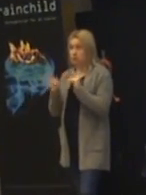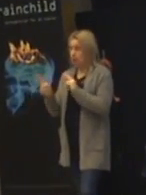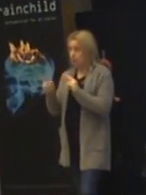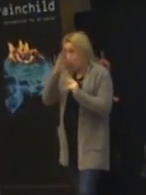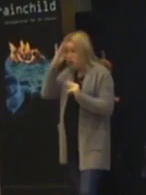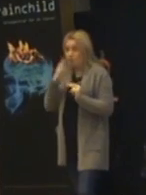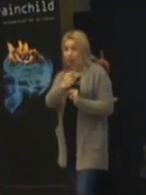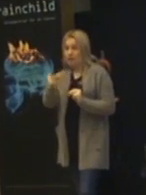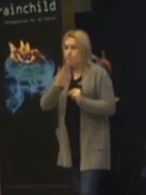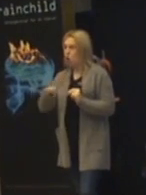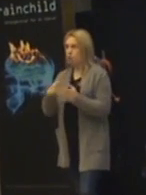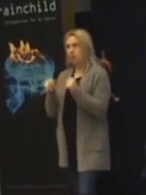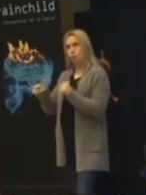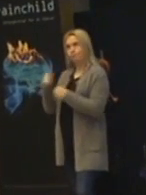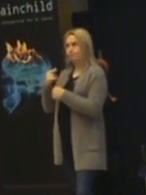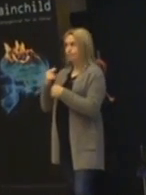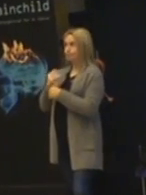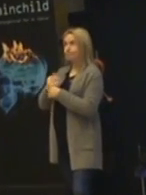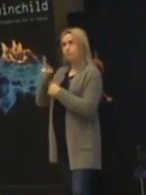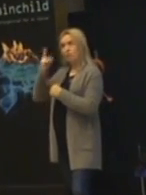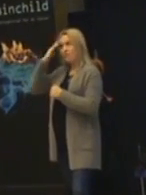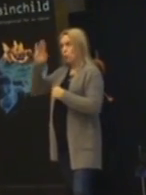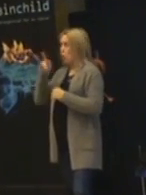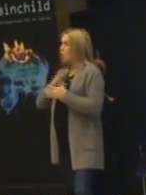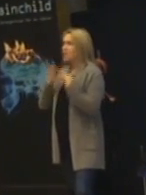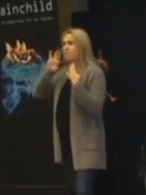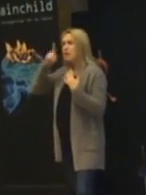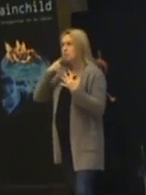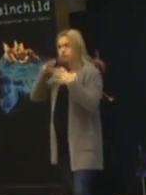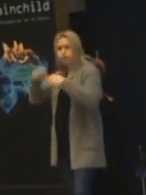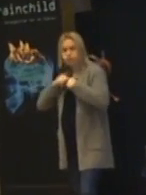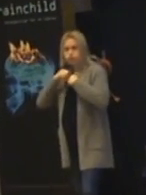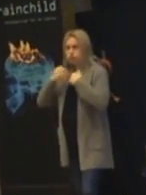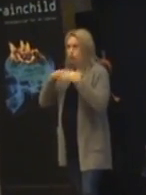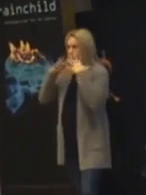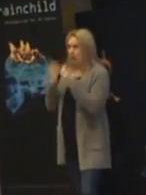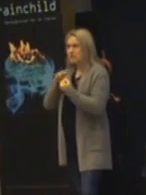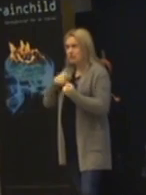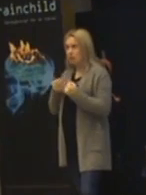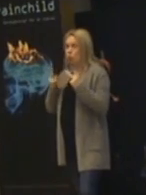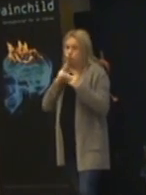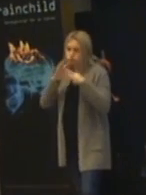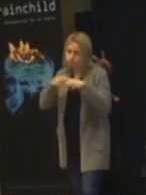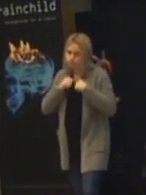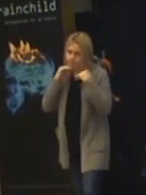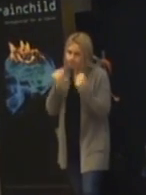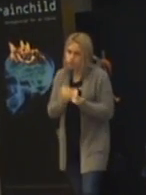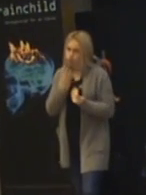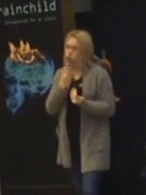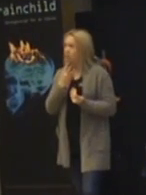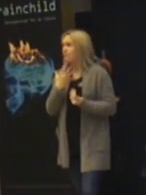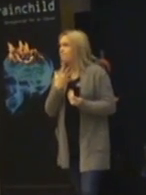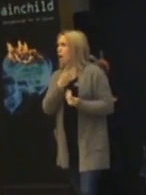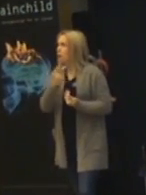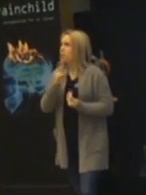de andra. Men hon är vuxen. Hon har inga föräldrar. Hon tar hand om allting själv. hon tar dessutom hand om fyra, fem andra barn. Och det är hennes